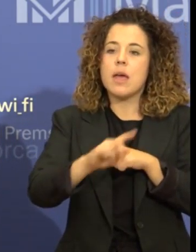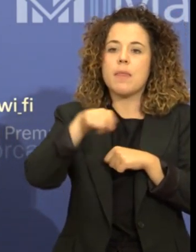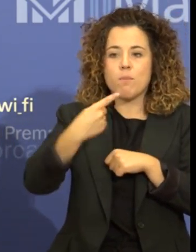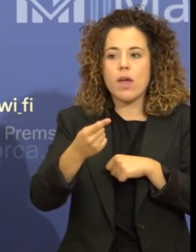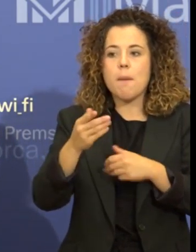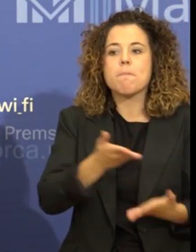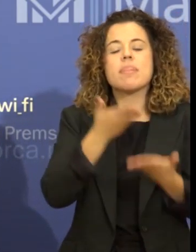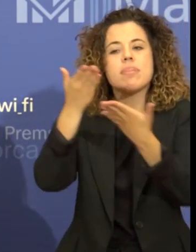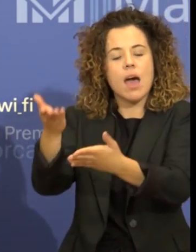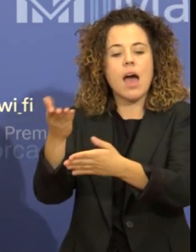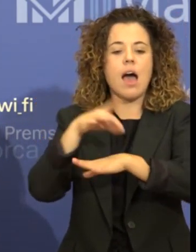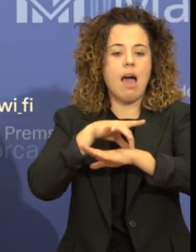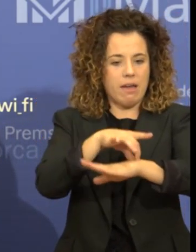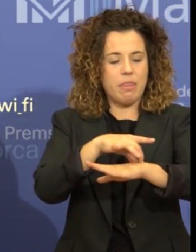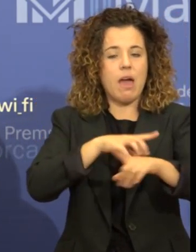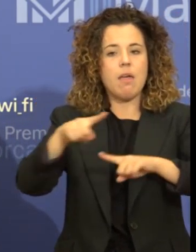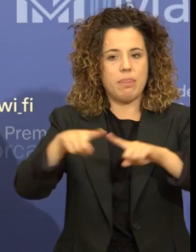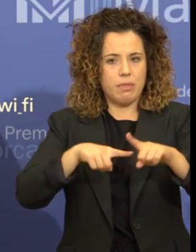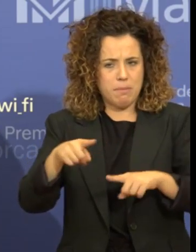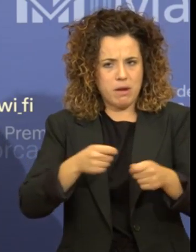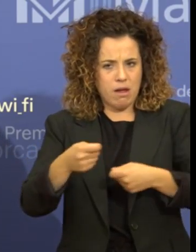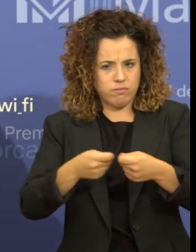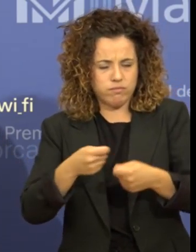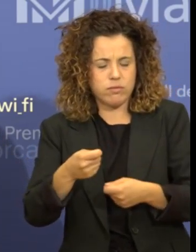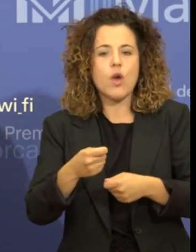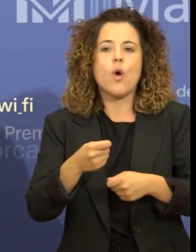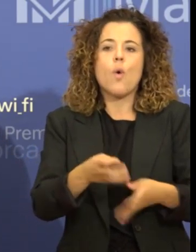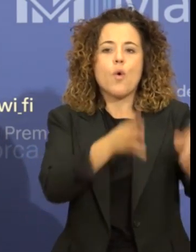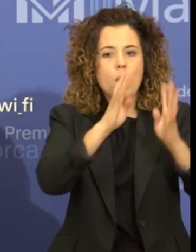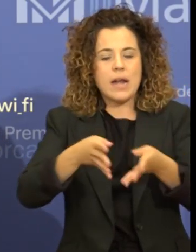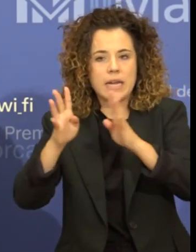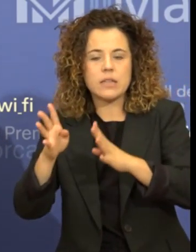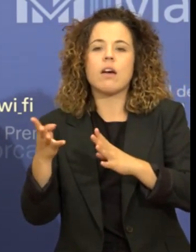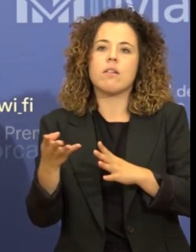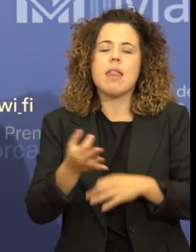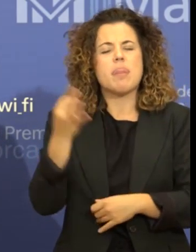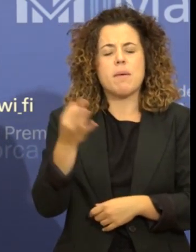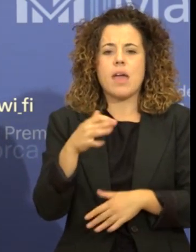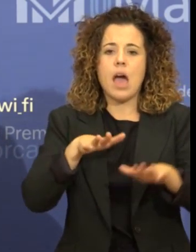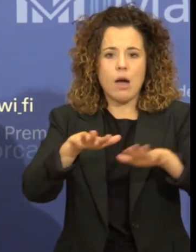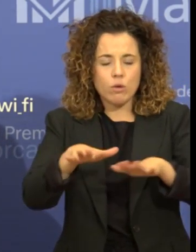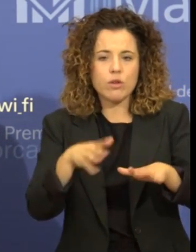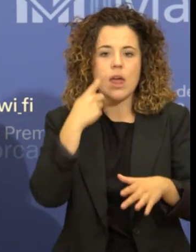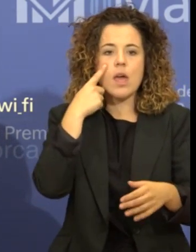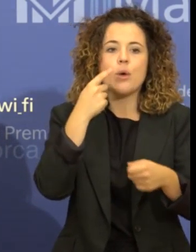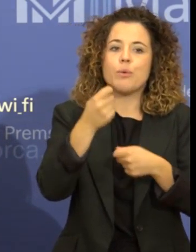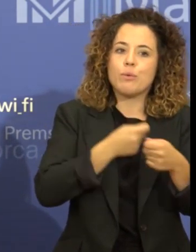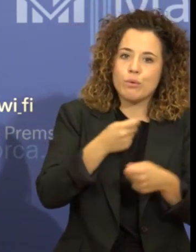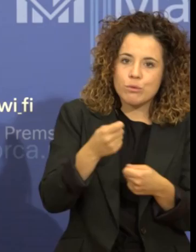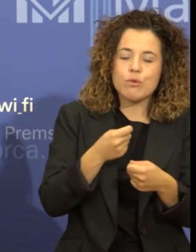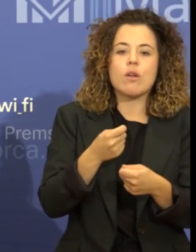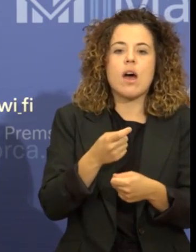de Disciplina Urbanística per tal de controlar l'actuació que puguem